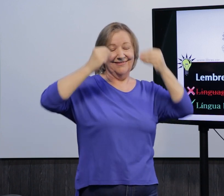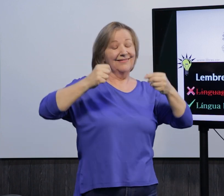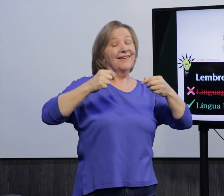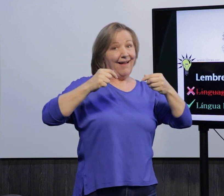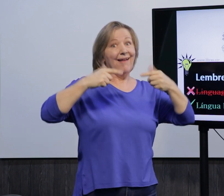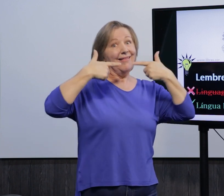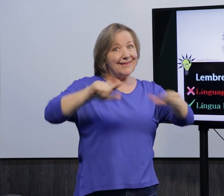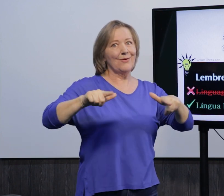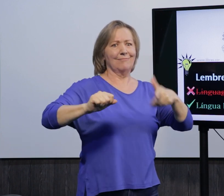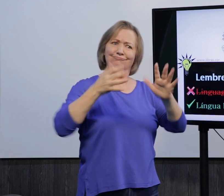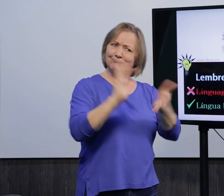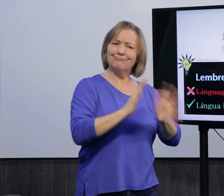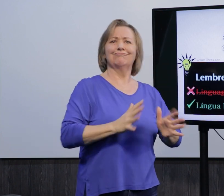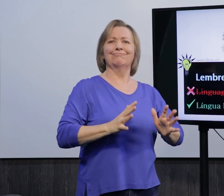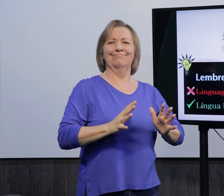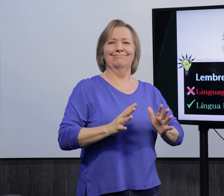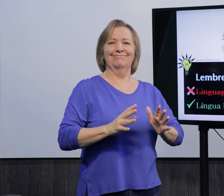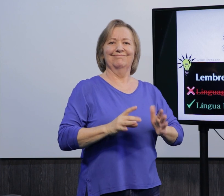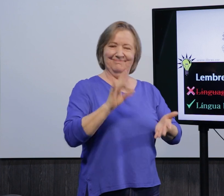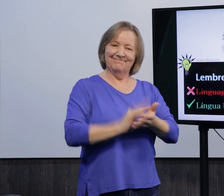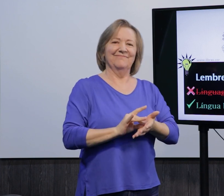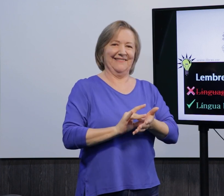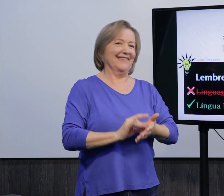ela é uma língua, uma língua sinalizada, certo?